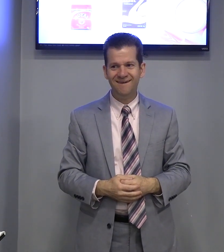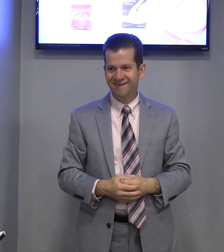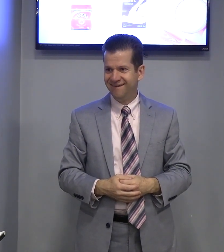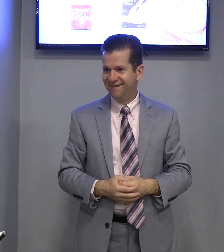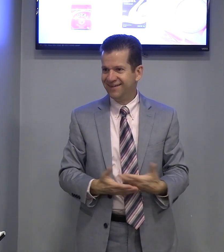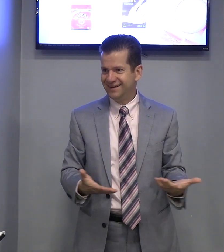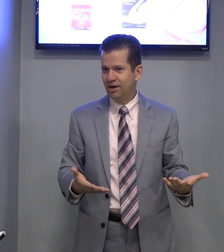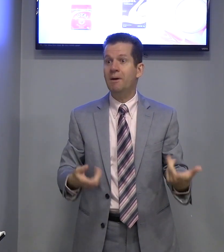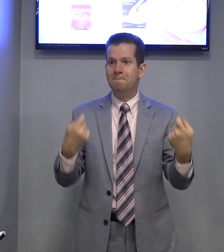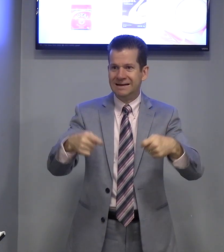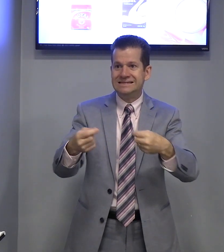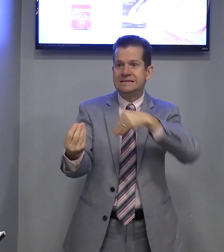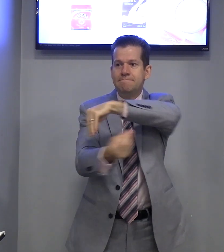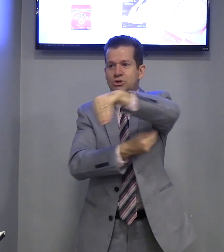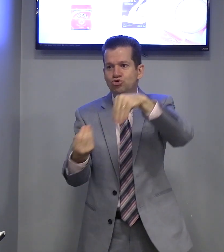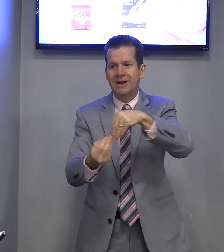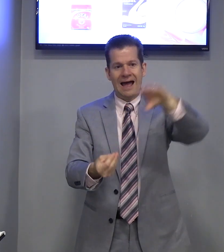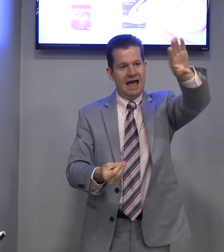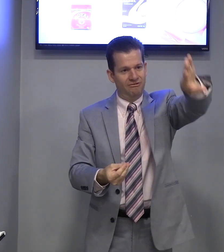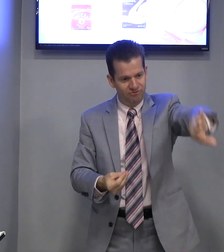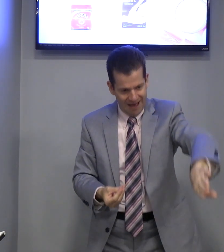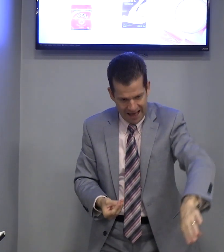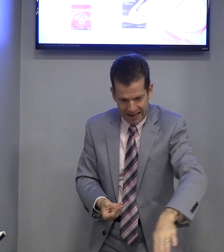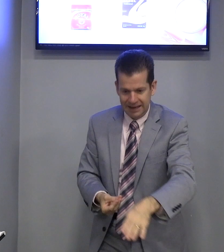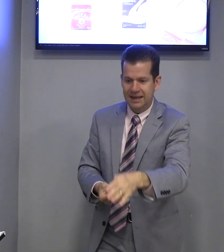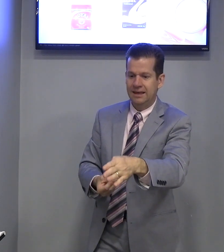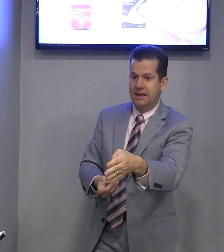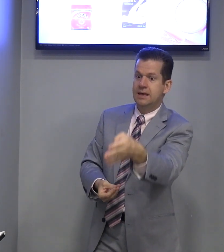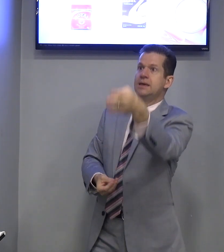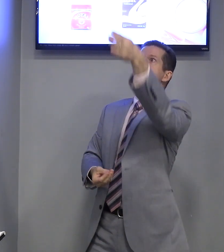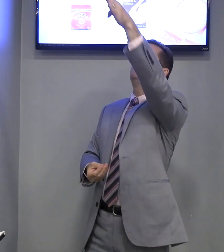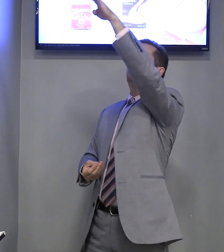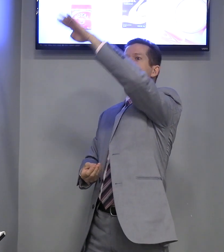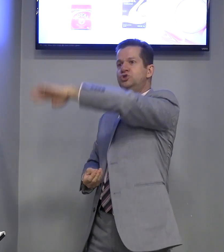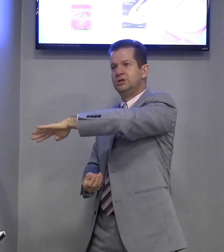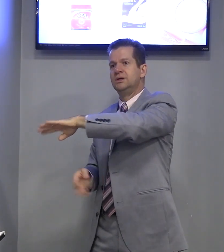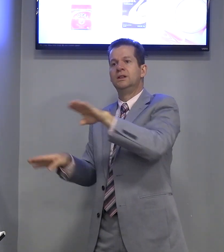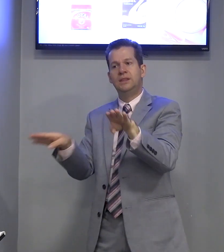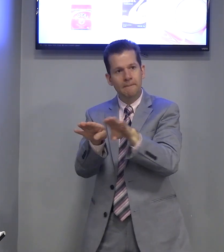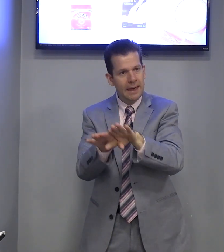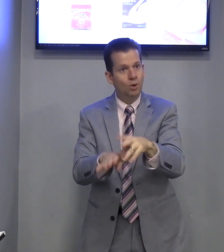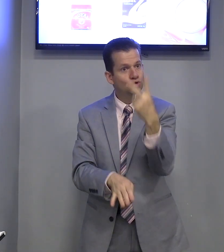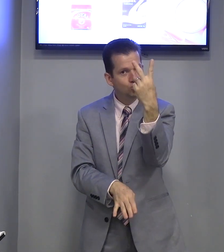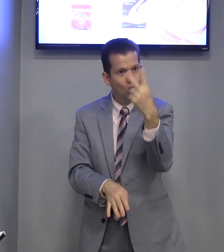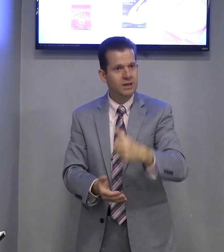Entendeu? Precisa misturar. Vale. Monte. Também. Os dois.